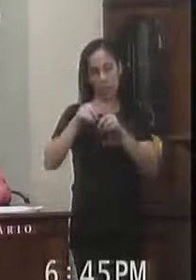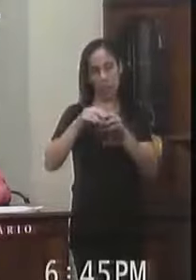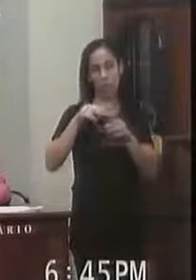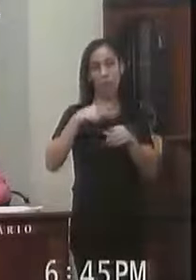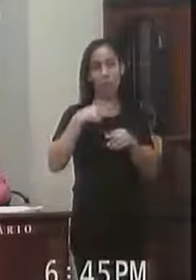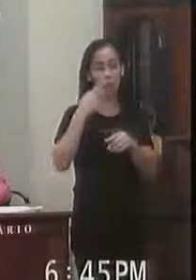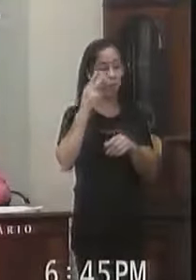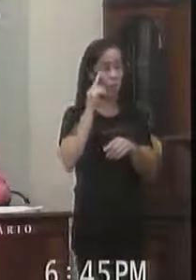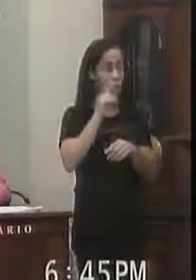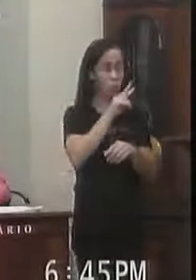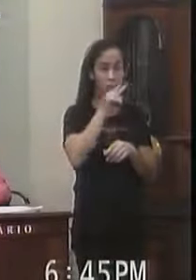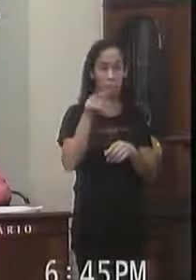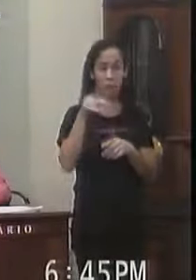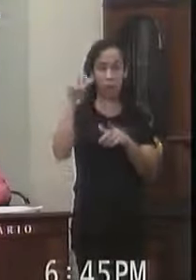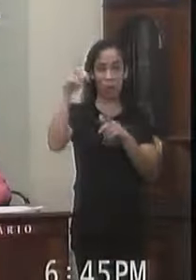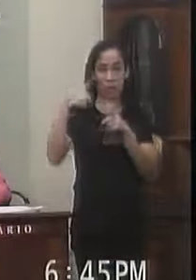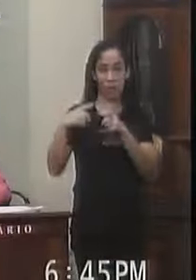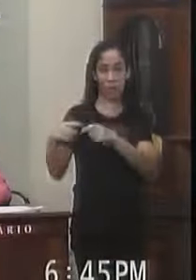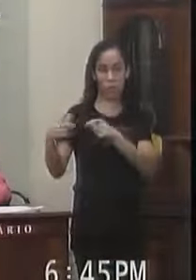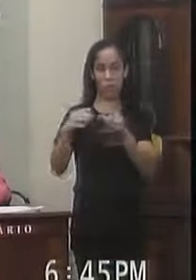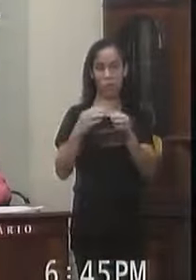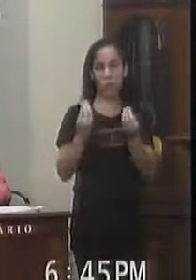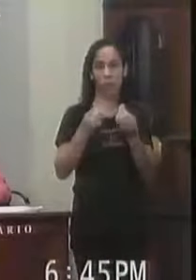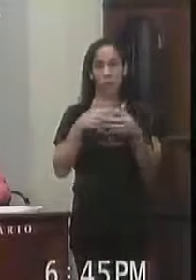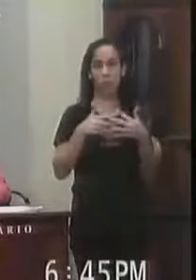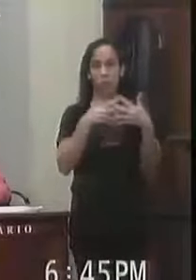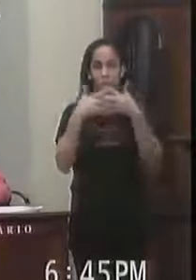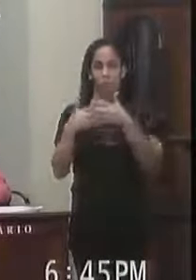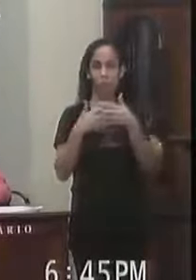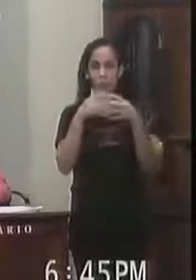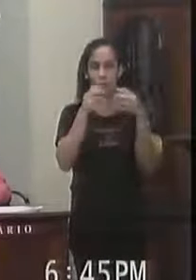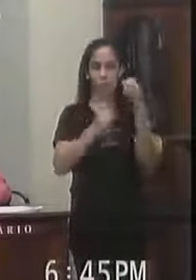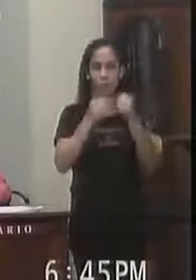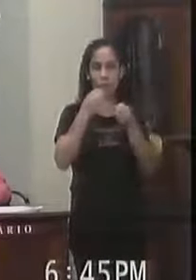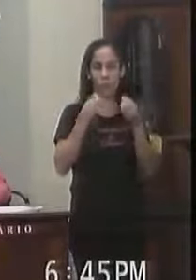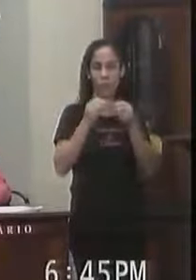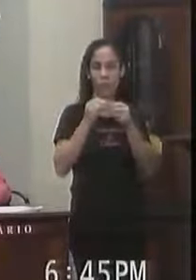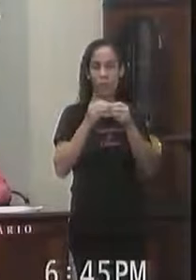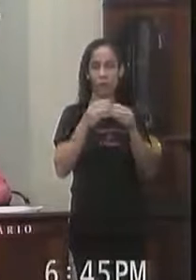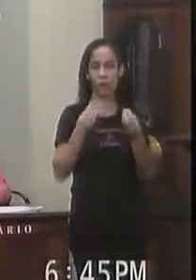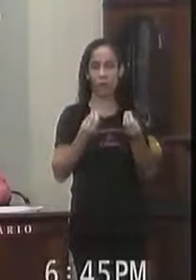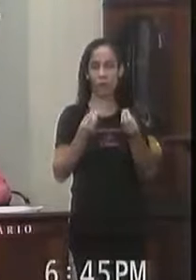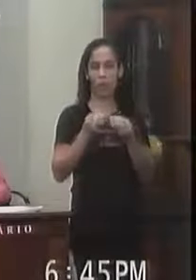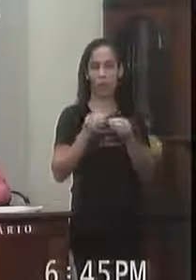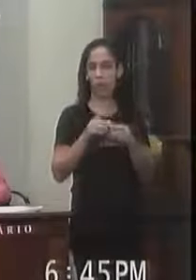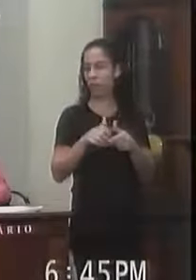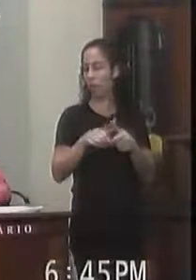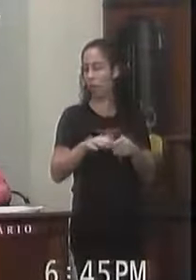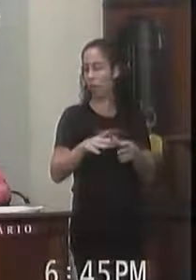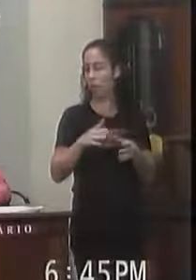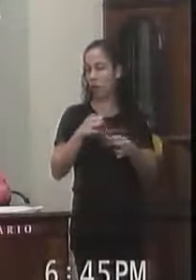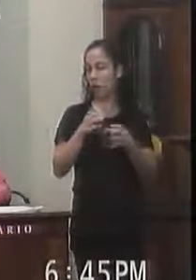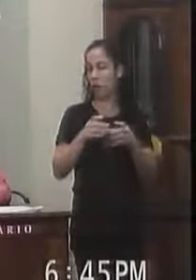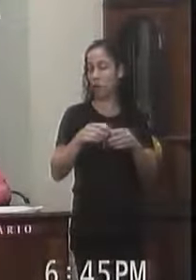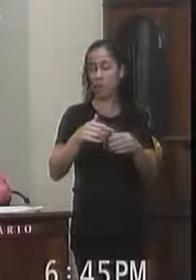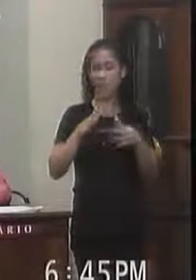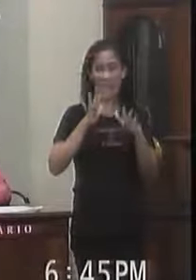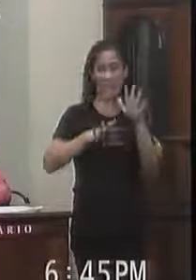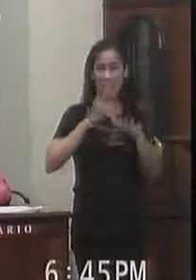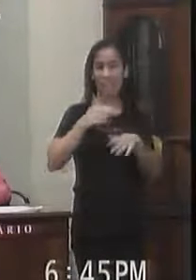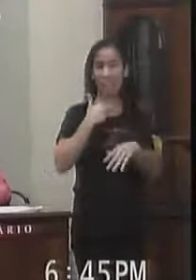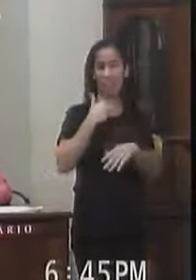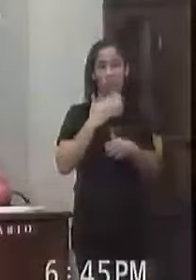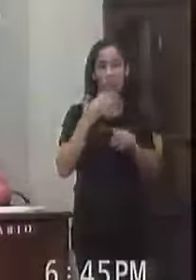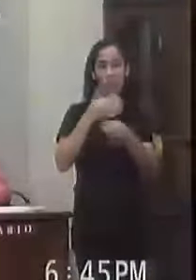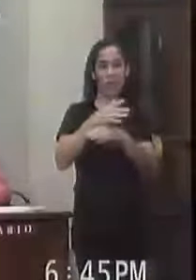Na região Observe-se que os produtores rurais Estão com dificuldades De escoamento De sua produção leiteira E depois da falta de estradas Perderam diariamente Seu leite Que na maioria das vezes É de onde